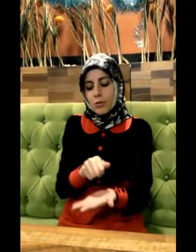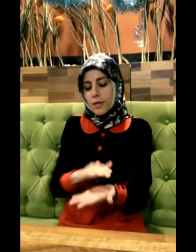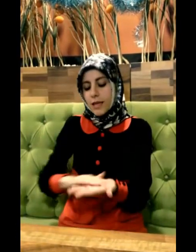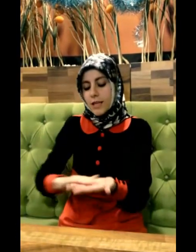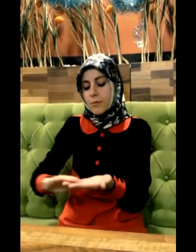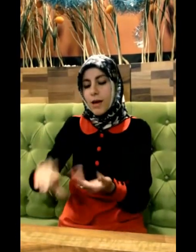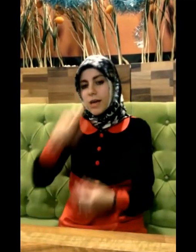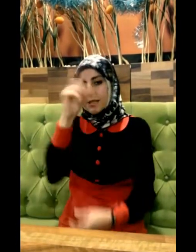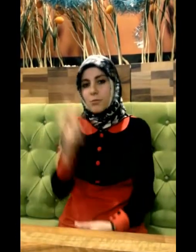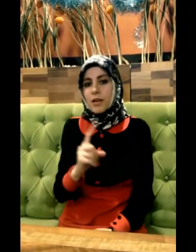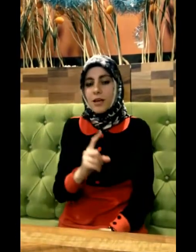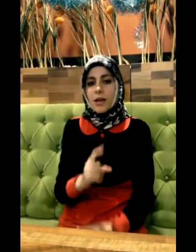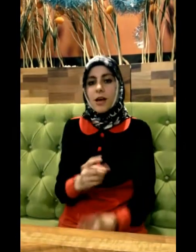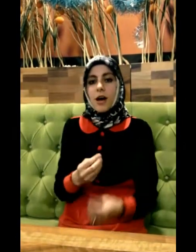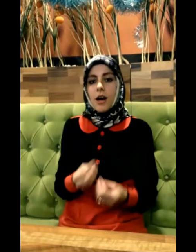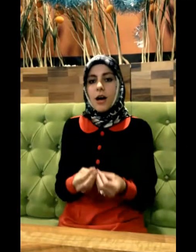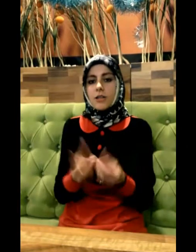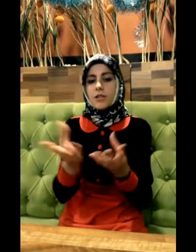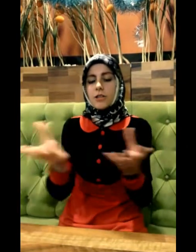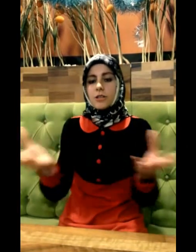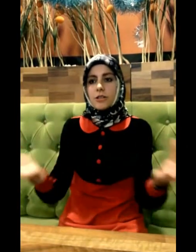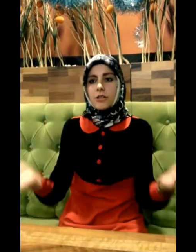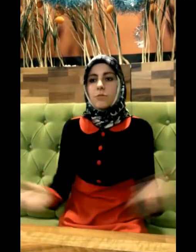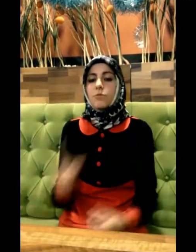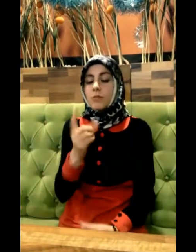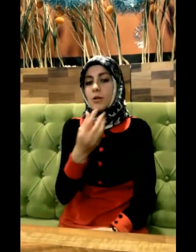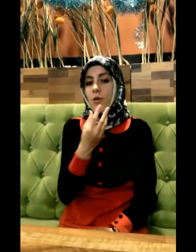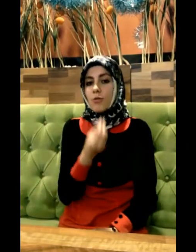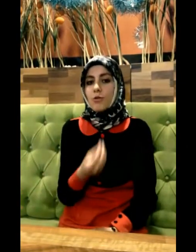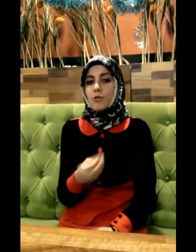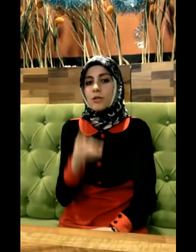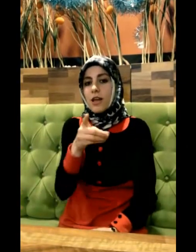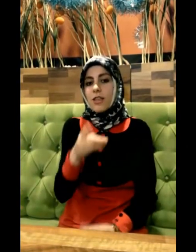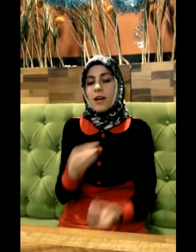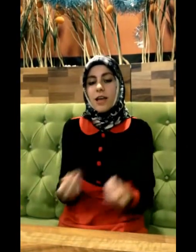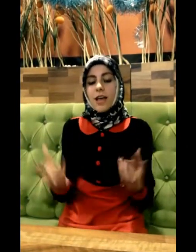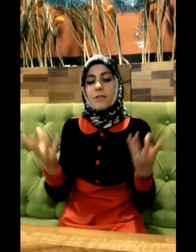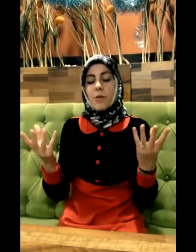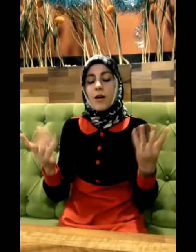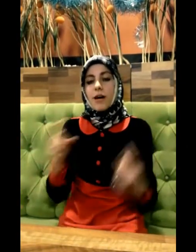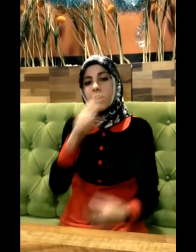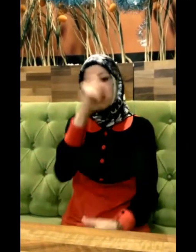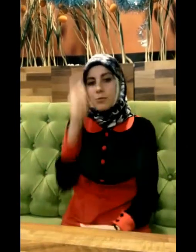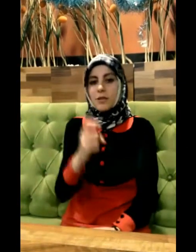dinmez mi? Harcadığın bir ömür sana yetmez mi?